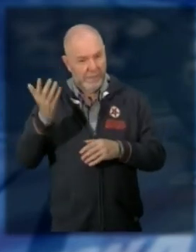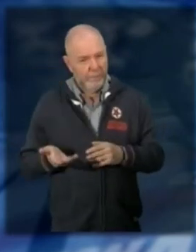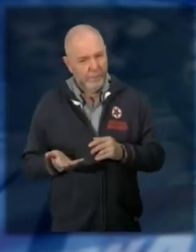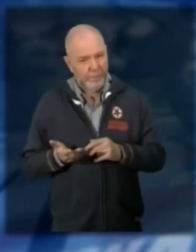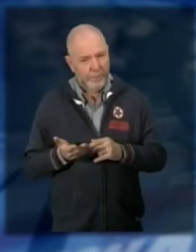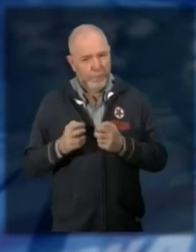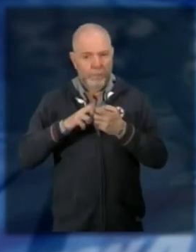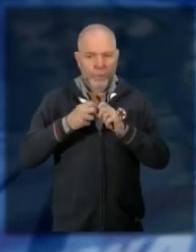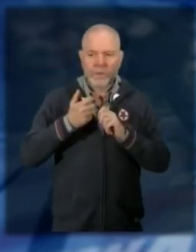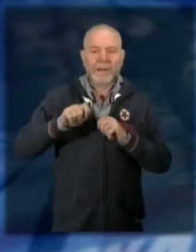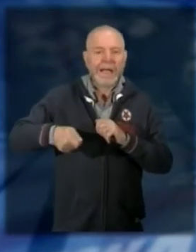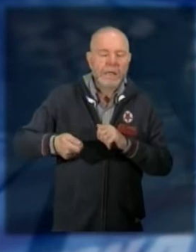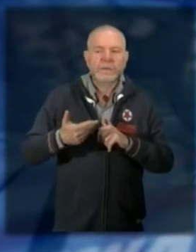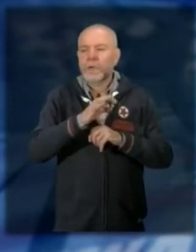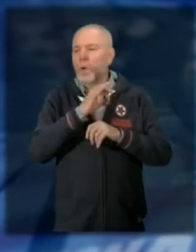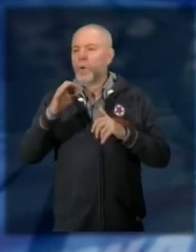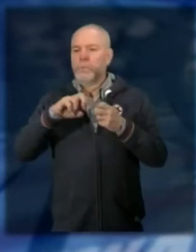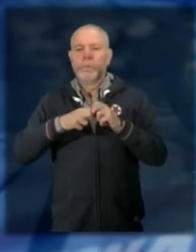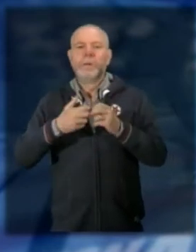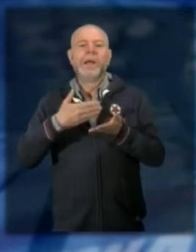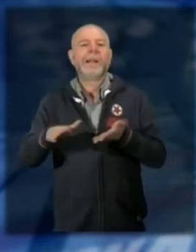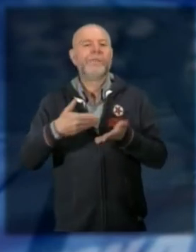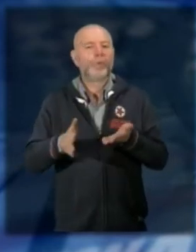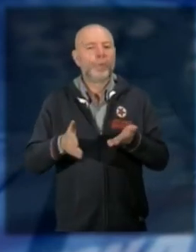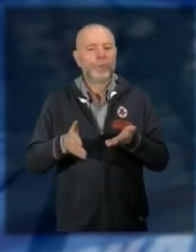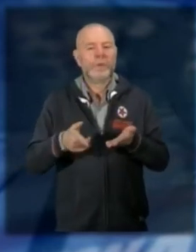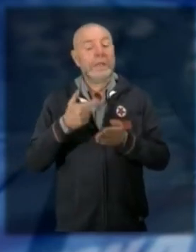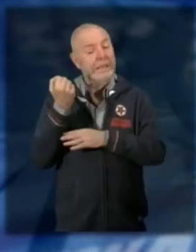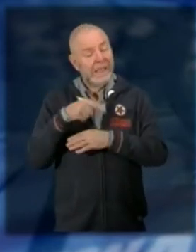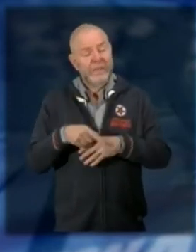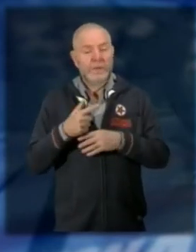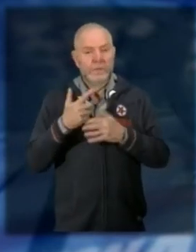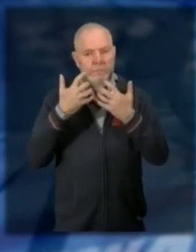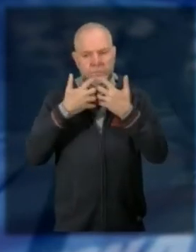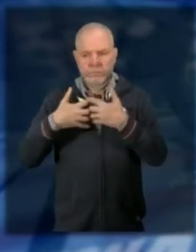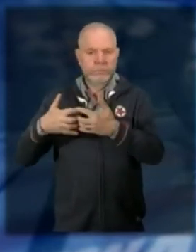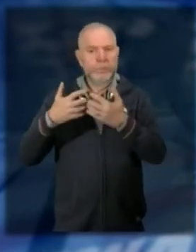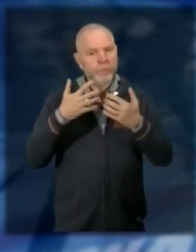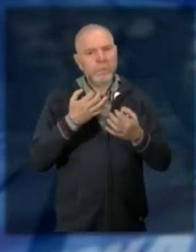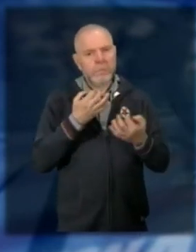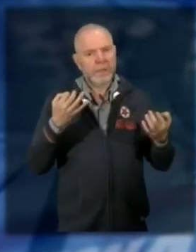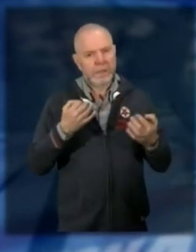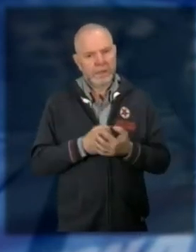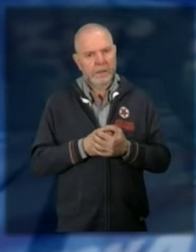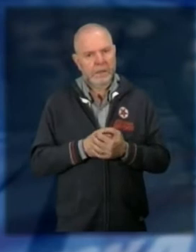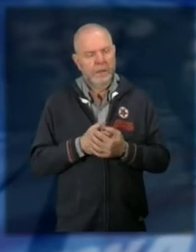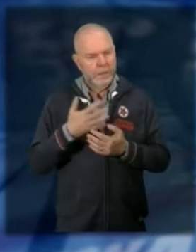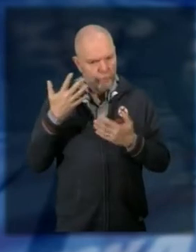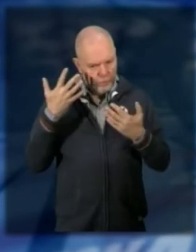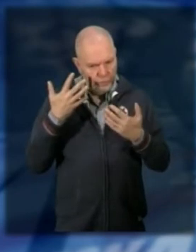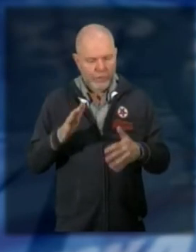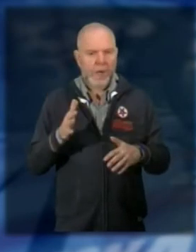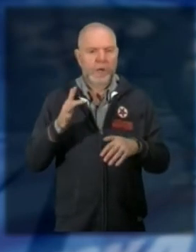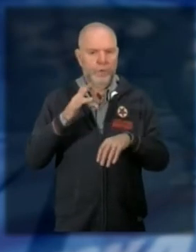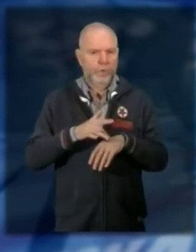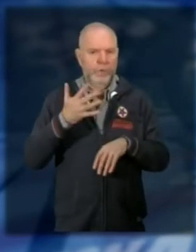l'erogazione del gas piuttosto che problemi con i rifiuti quindi è un servizio modulare e riteniamo molto funzionante in quanto già ormai sono dieci